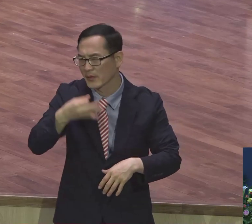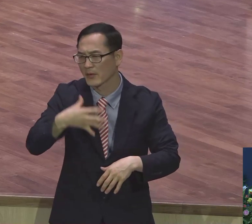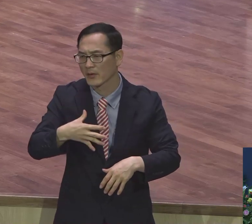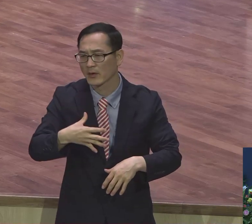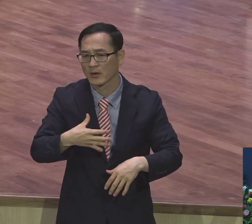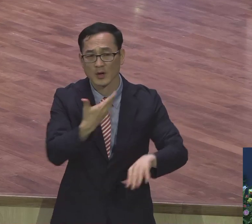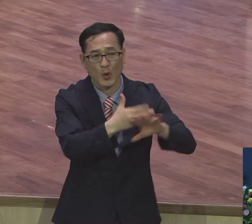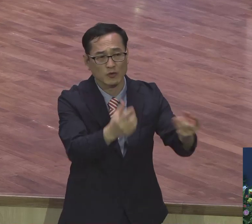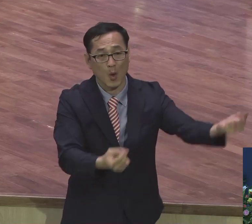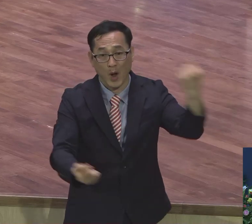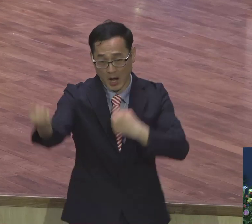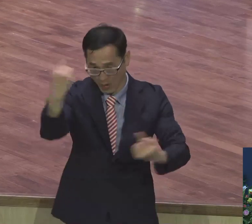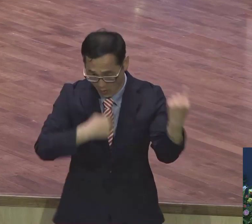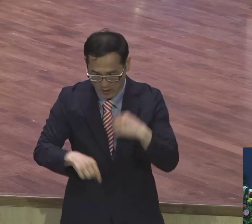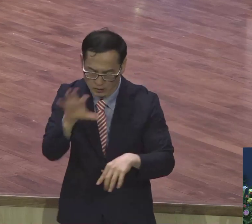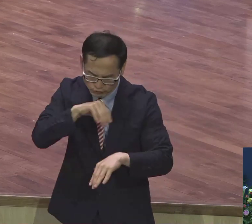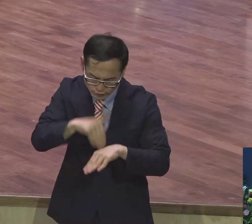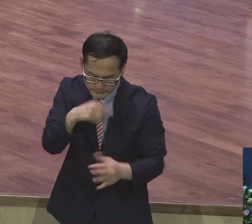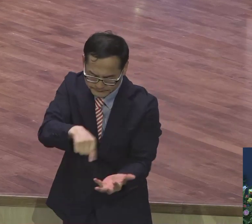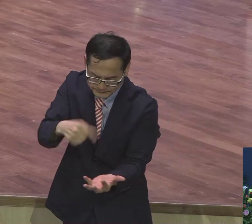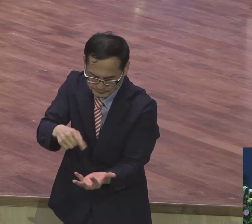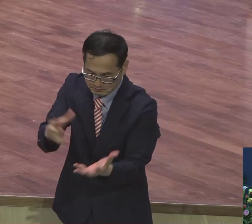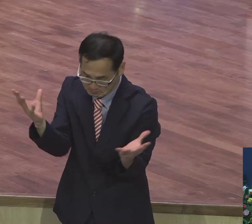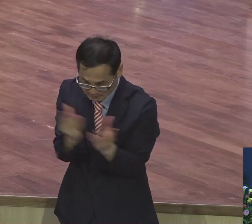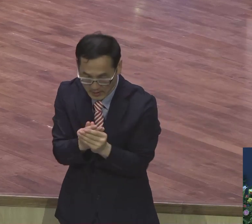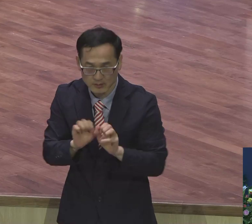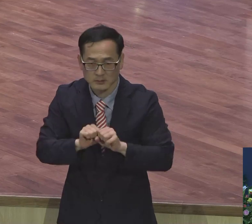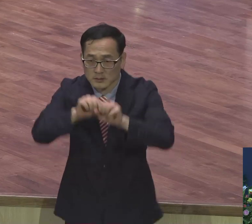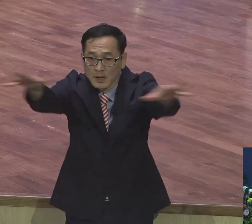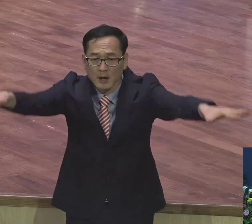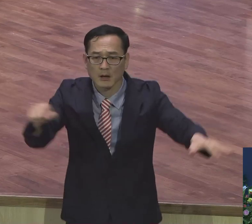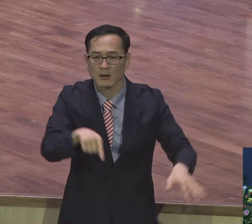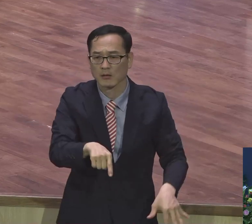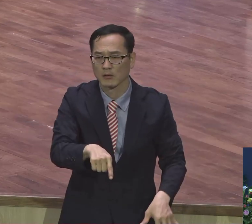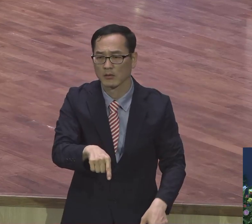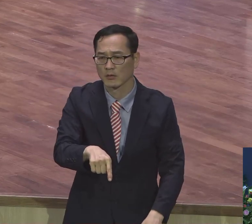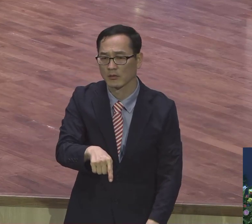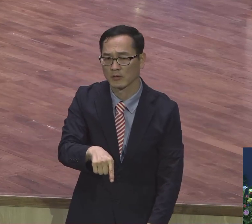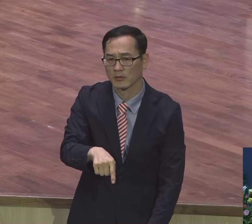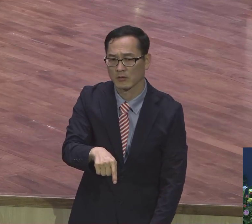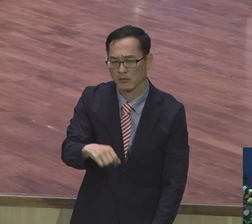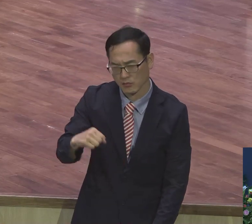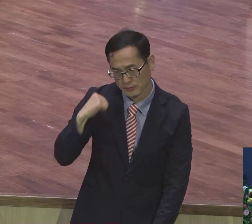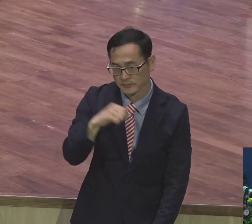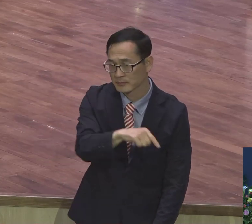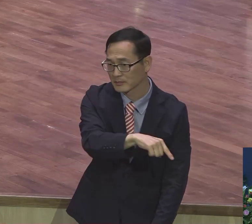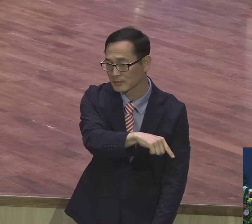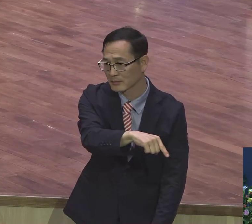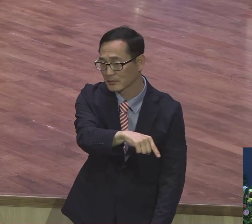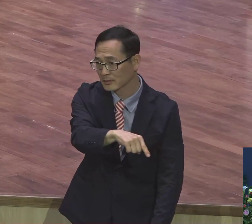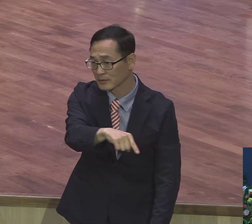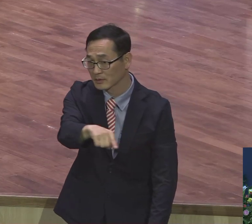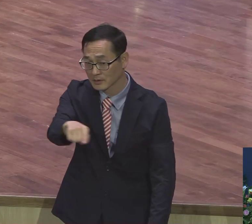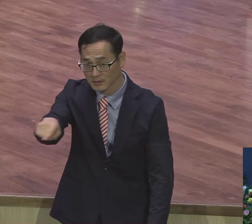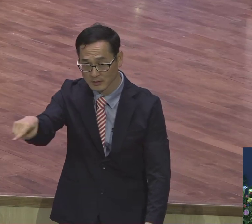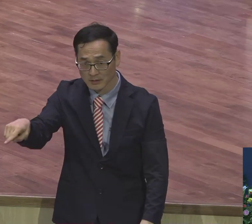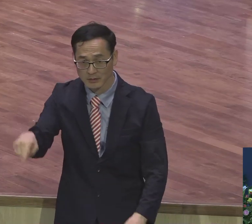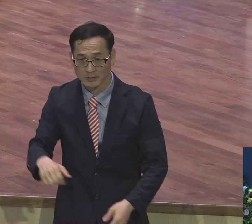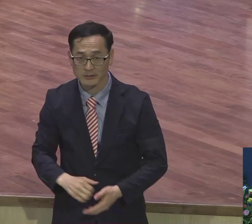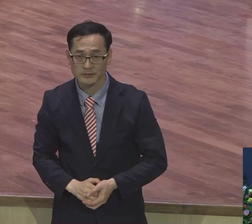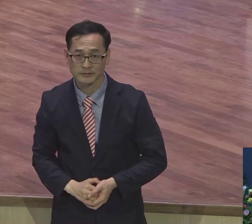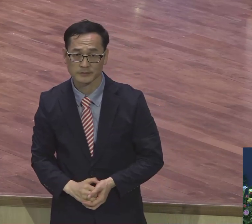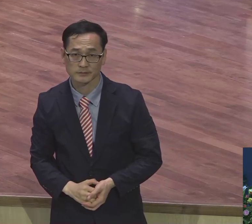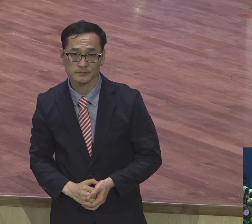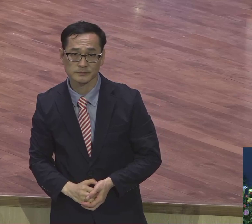그런 가슴을 가져야 된단 말이에요. 그 중요성을 포인트를 잡아야 된단 말이에요. 돈에